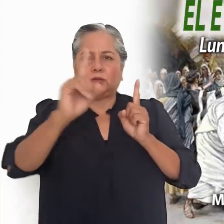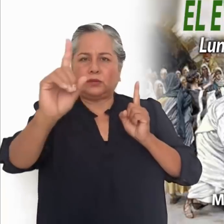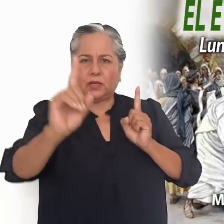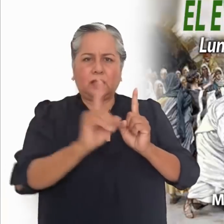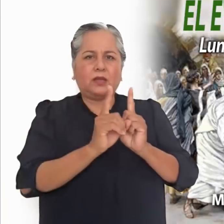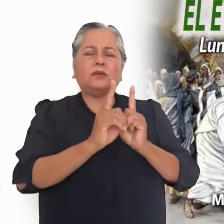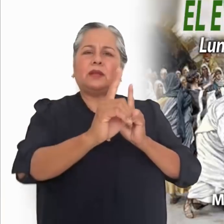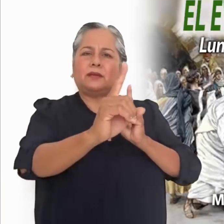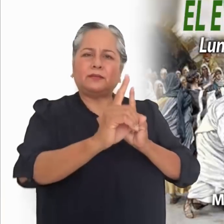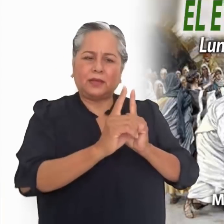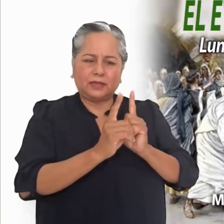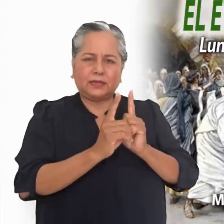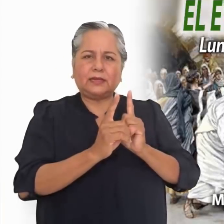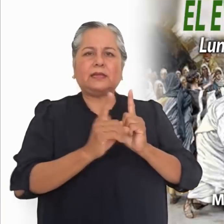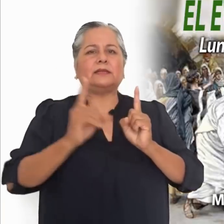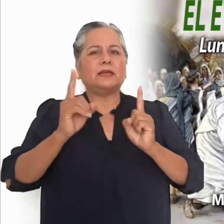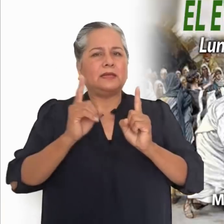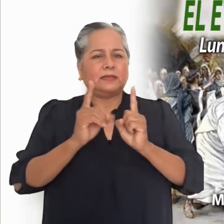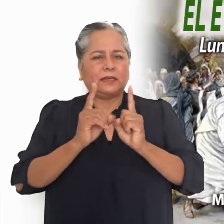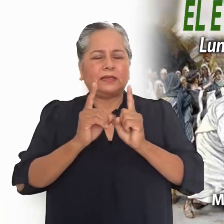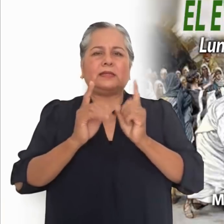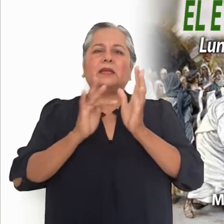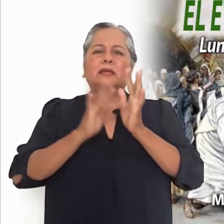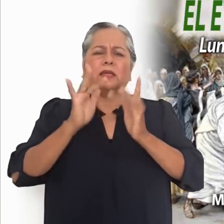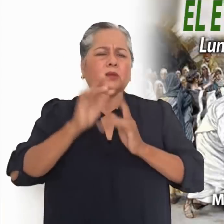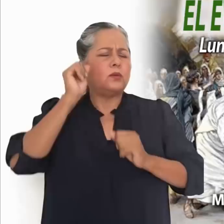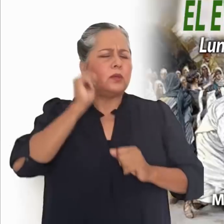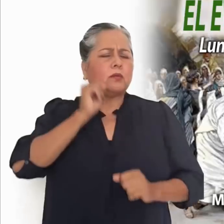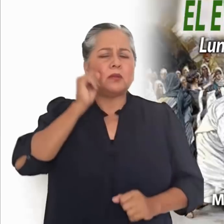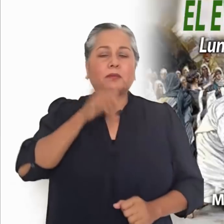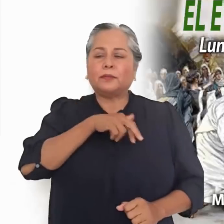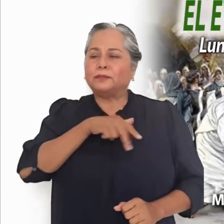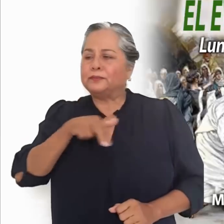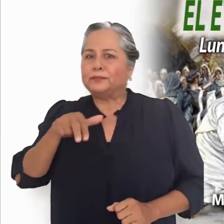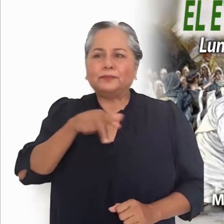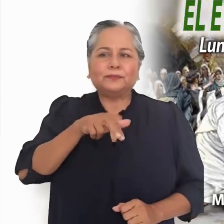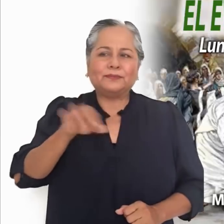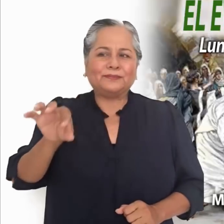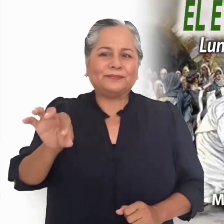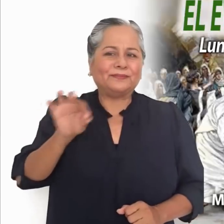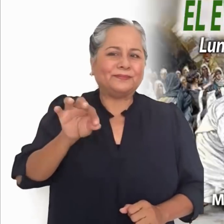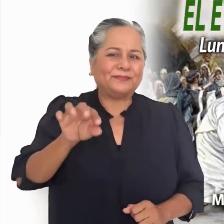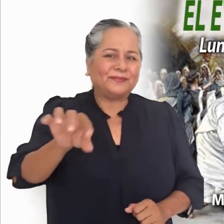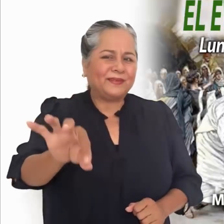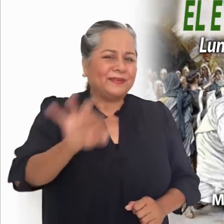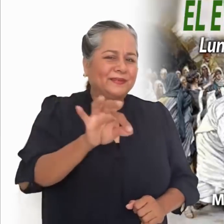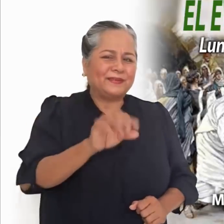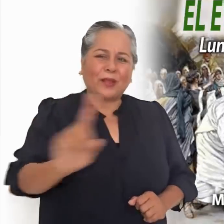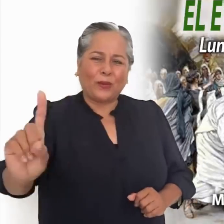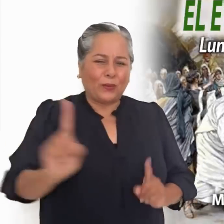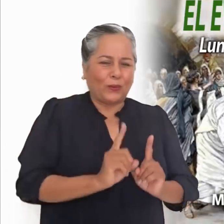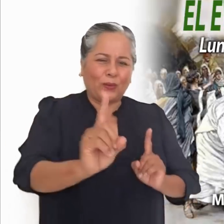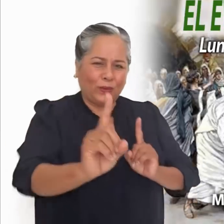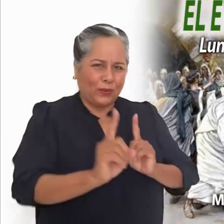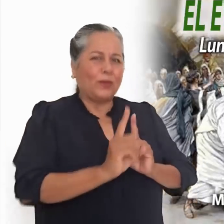recorre todos los sitios, se hará el encontradizo. No temamos el contacto. Él nos dará el verdadero